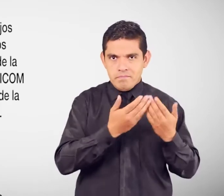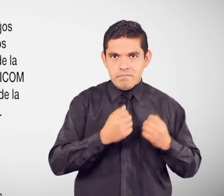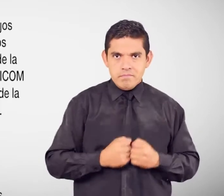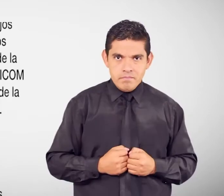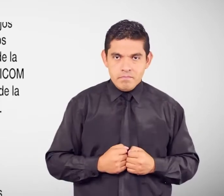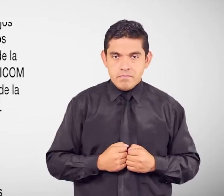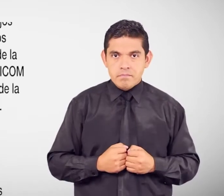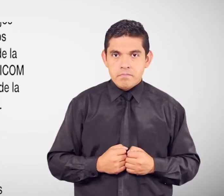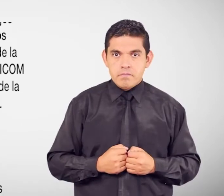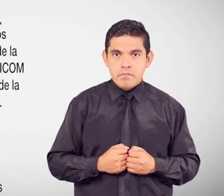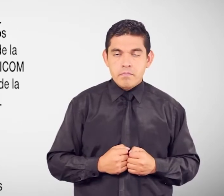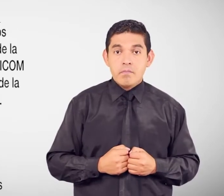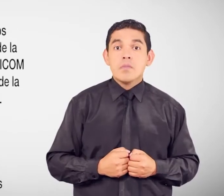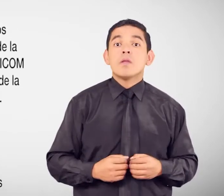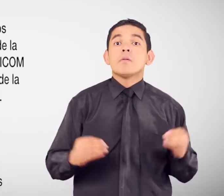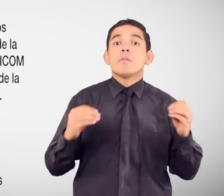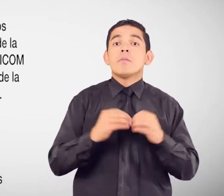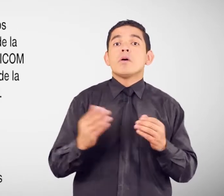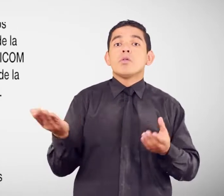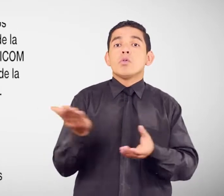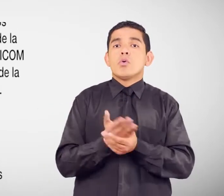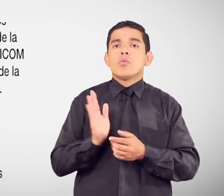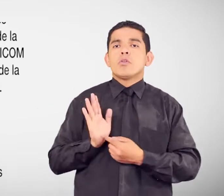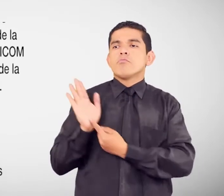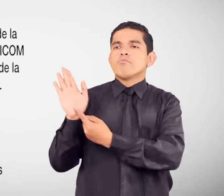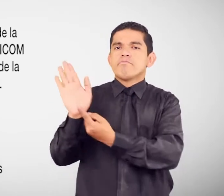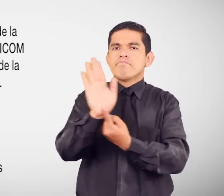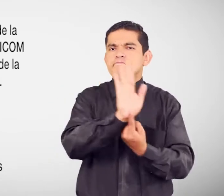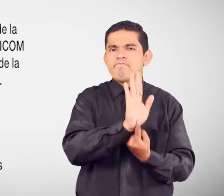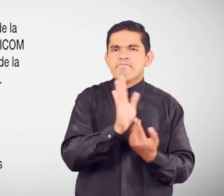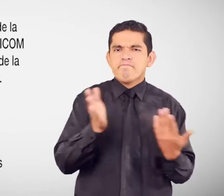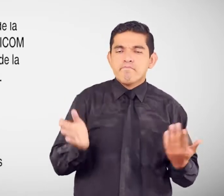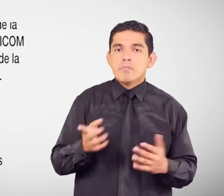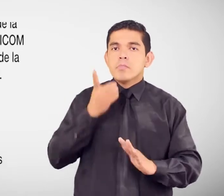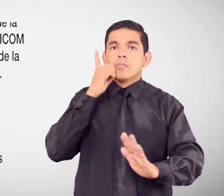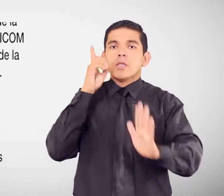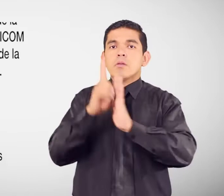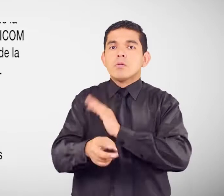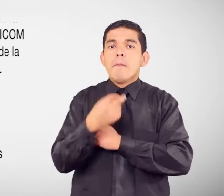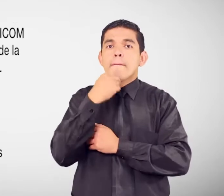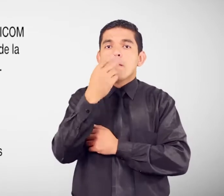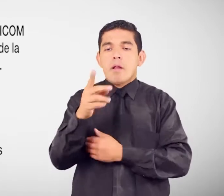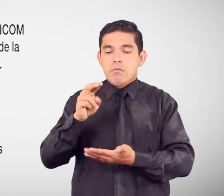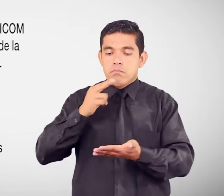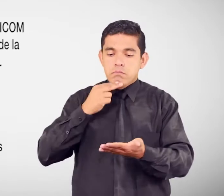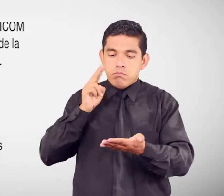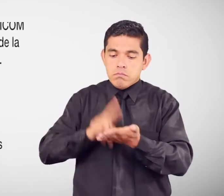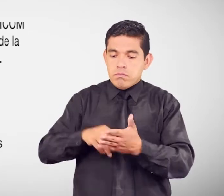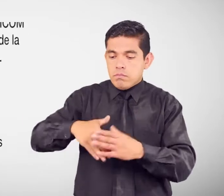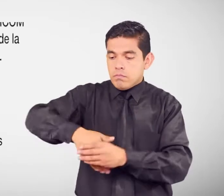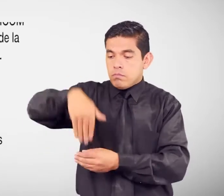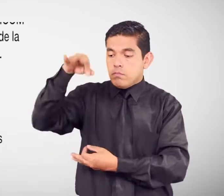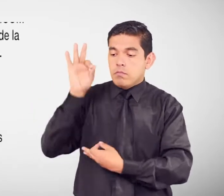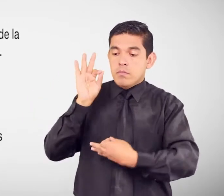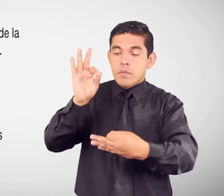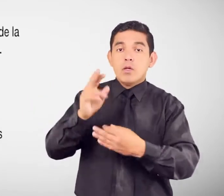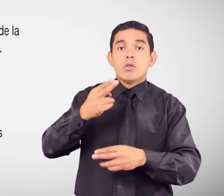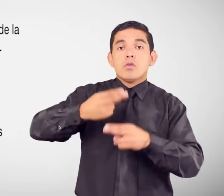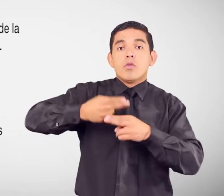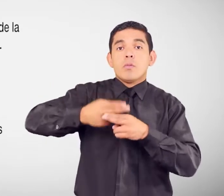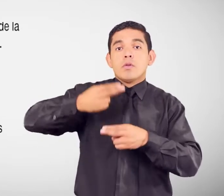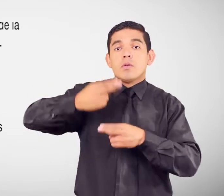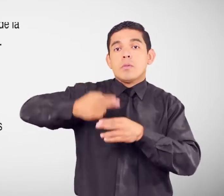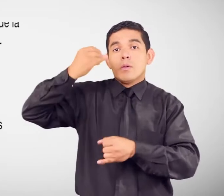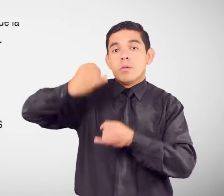Documentos que se deben presentar Denuncia verbal o por escrito Que indique tus nombres Y a pedidos Y los datos de la